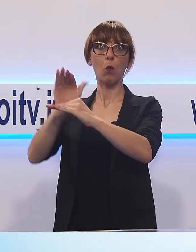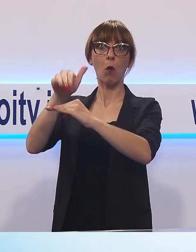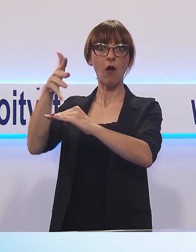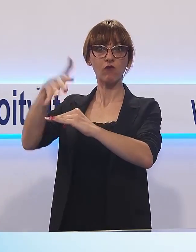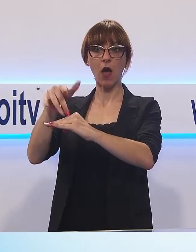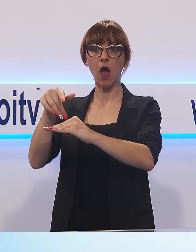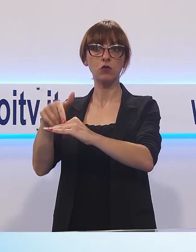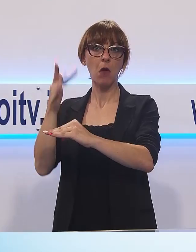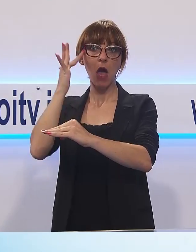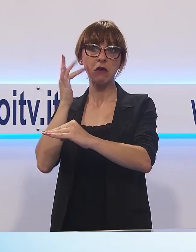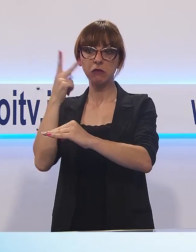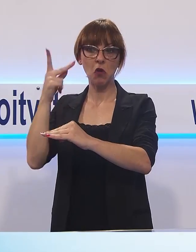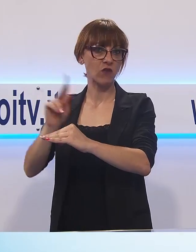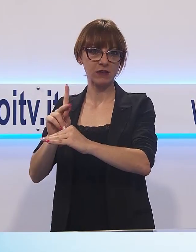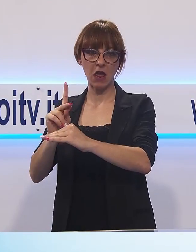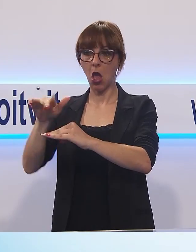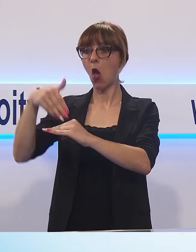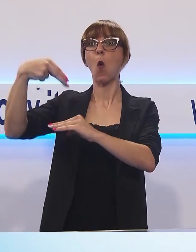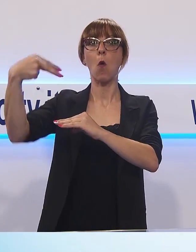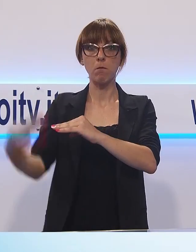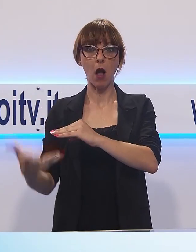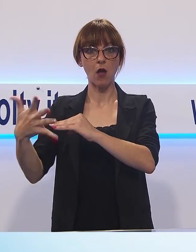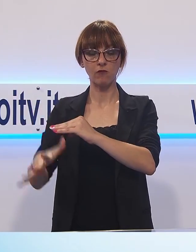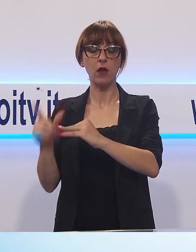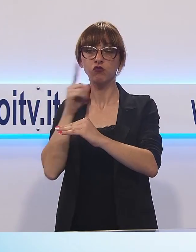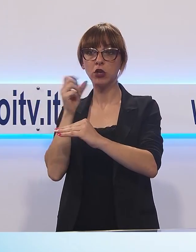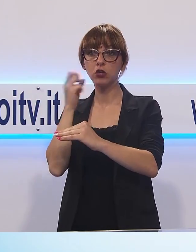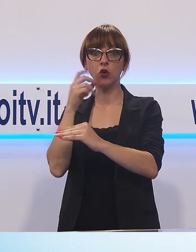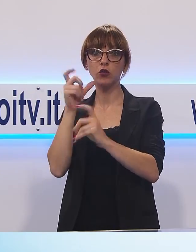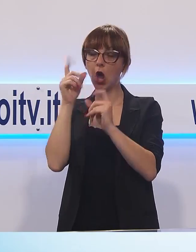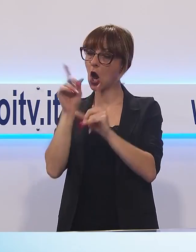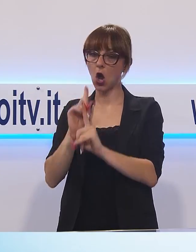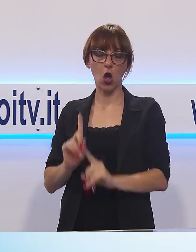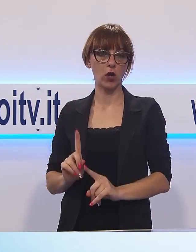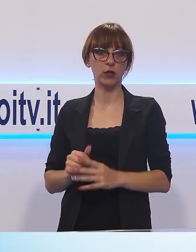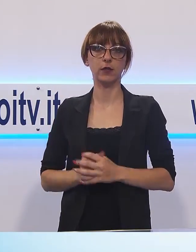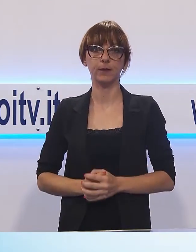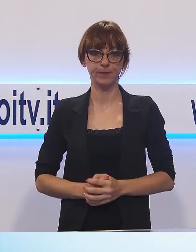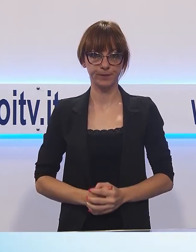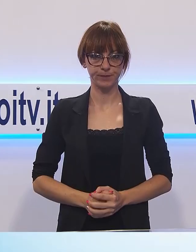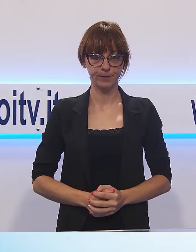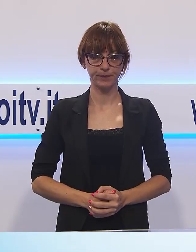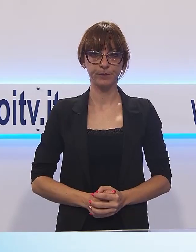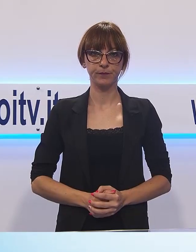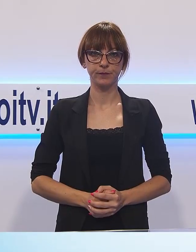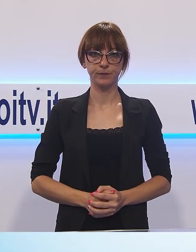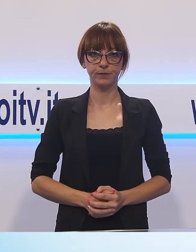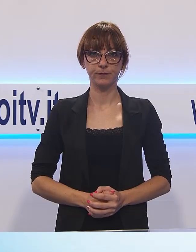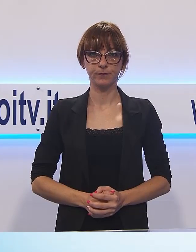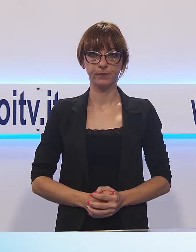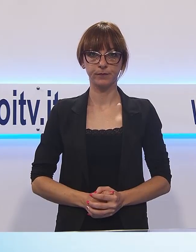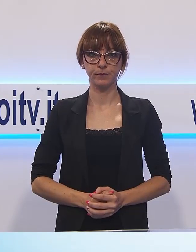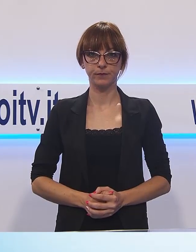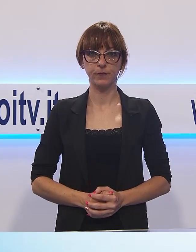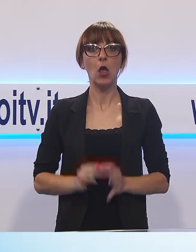pericolo, e nemmeno i genitori si sono accorti di quello che stava accadendo. E così il piccolo ha perso l'equilibrio ed è caduto giù, con la